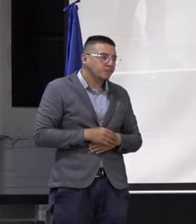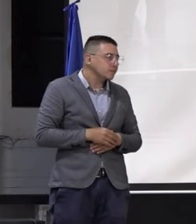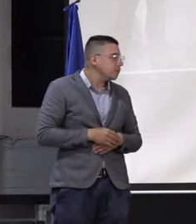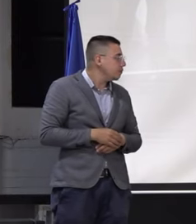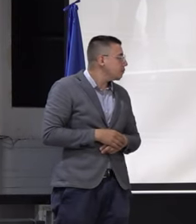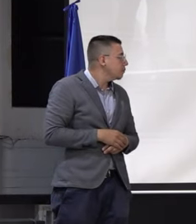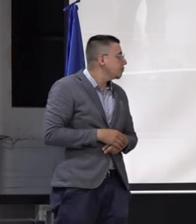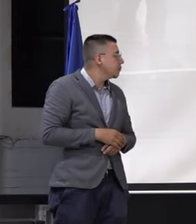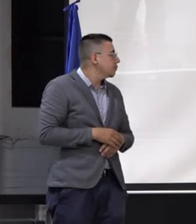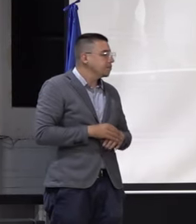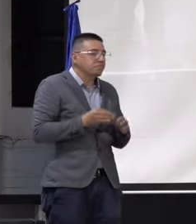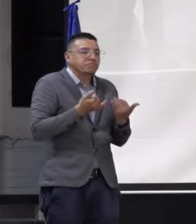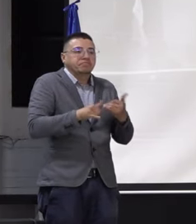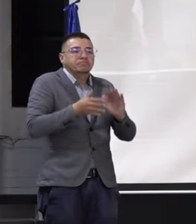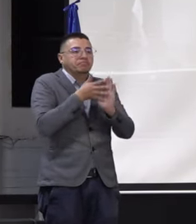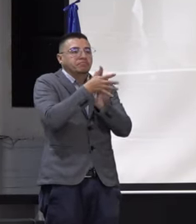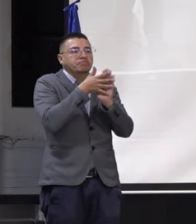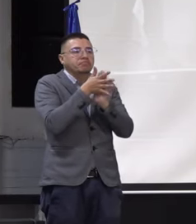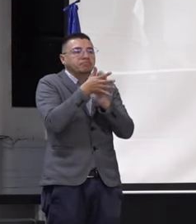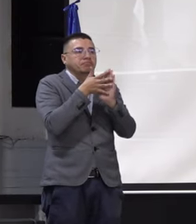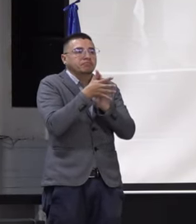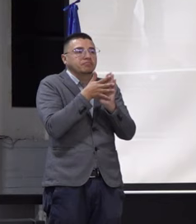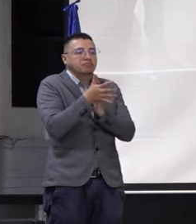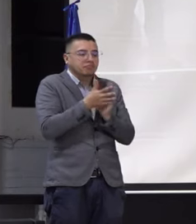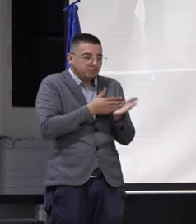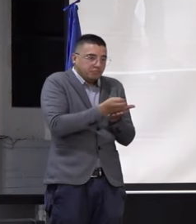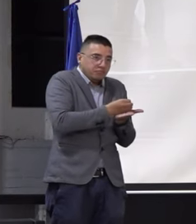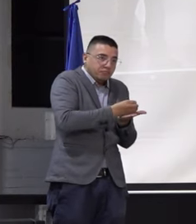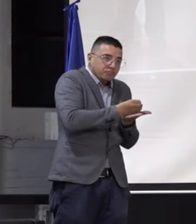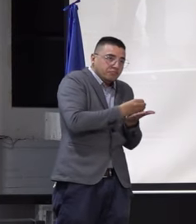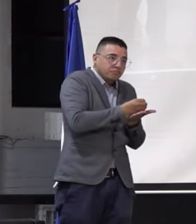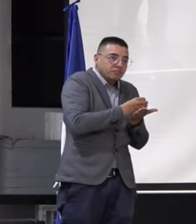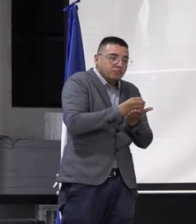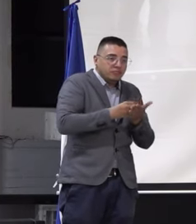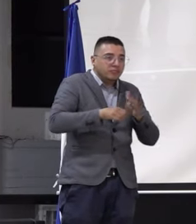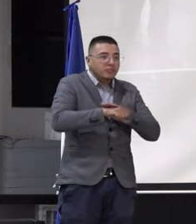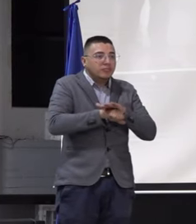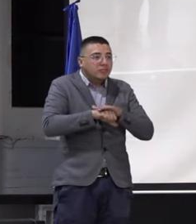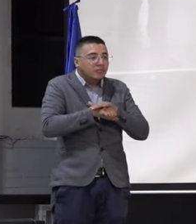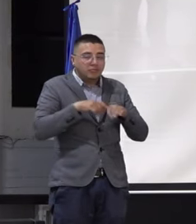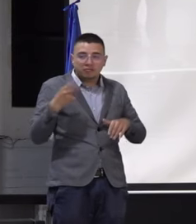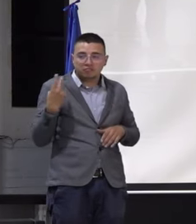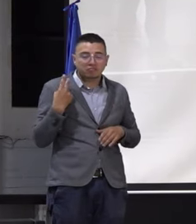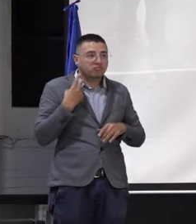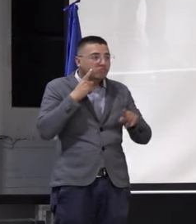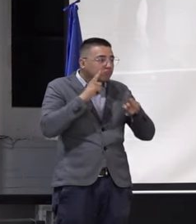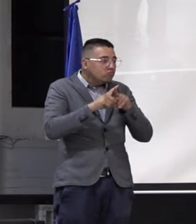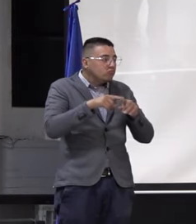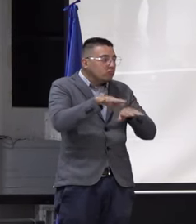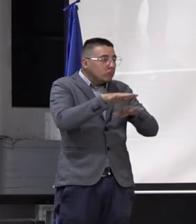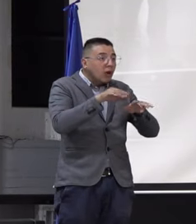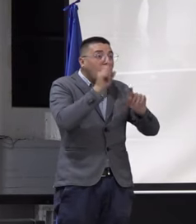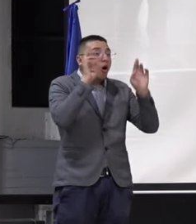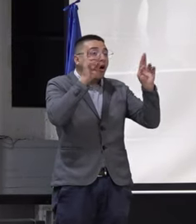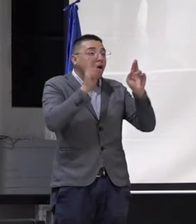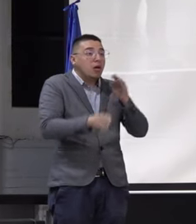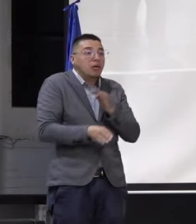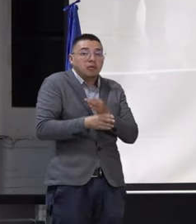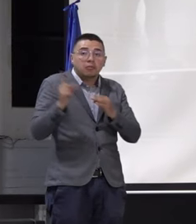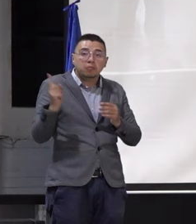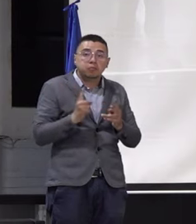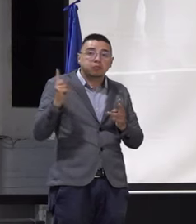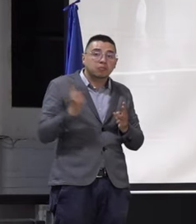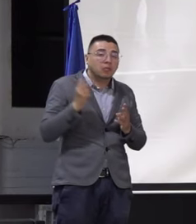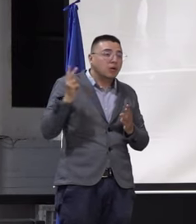Pues básicamente eso es todo, los cumpitas de biología, Claudia, Dayron, y pues votar, y ojalá los que queden podamos seguir hablando y